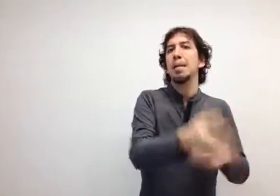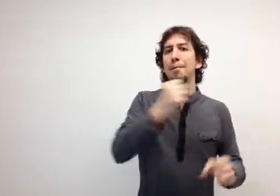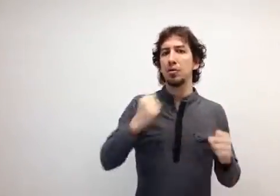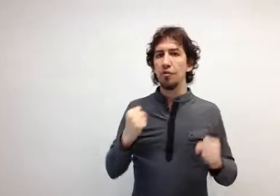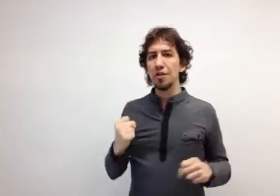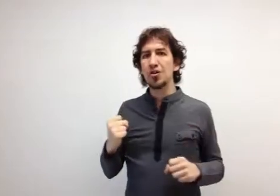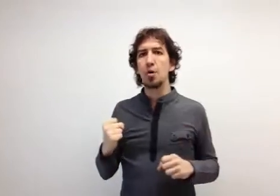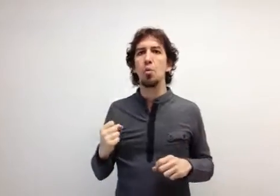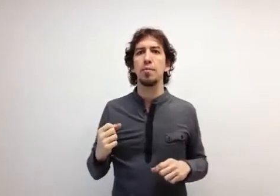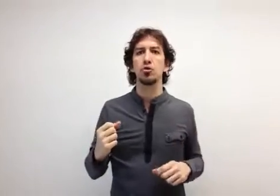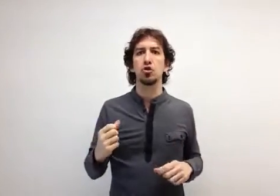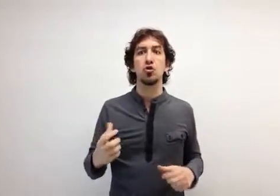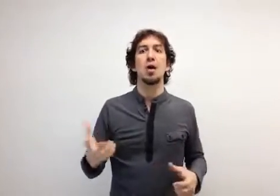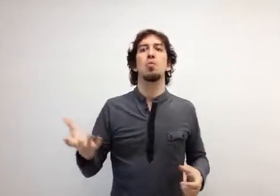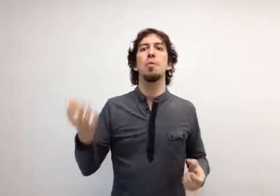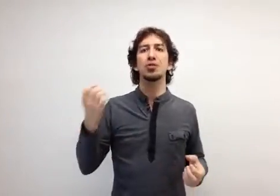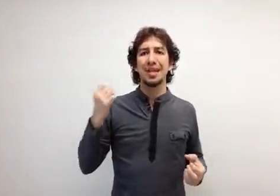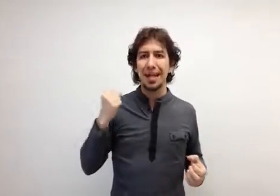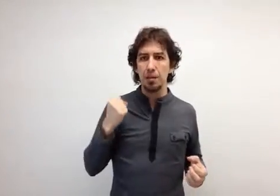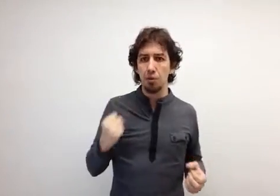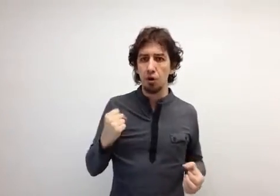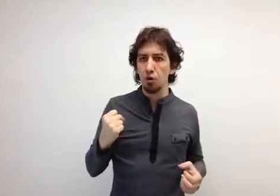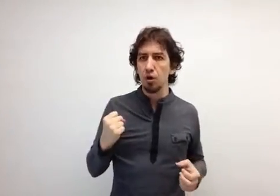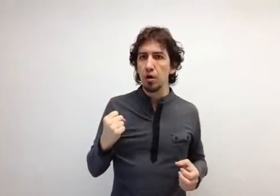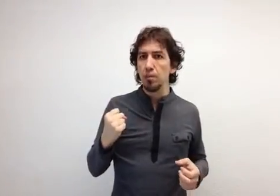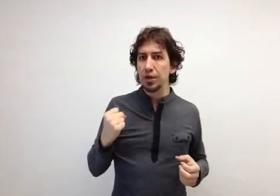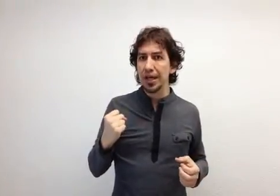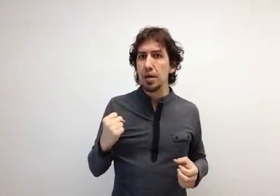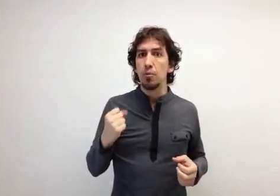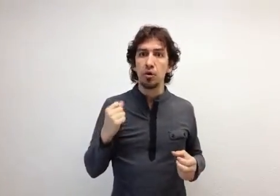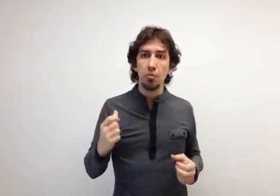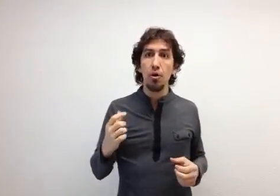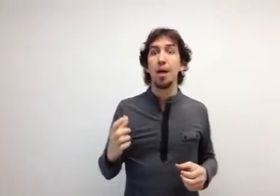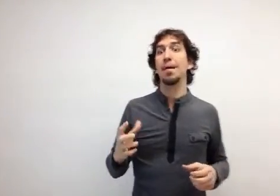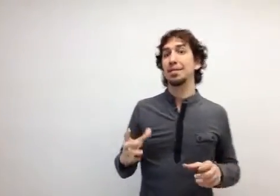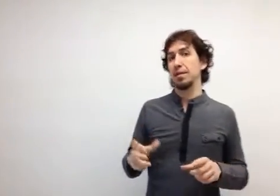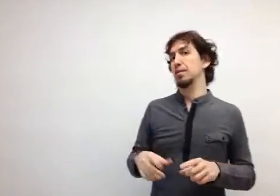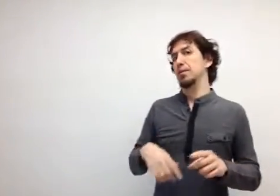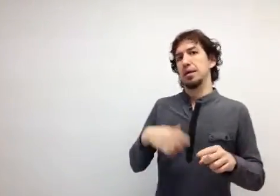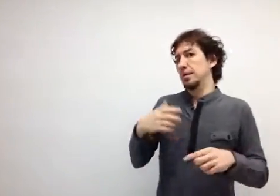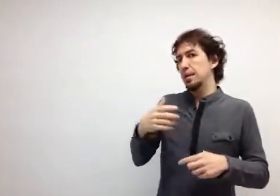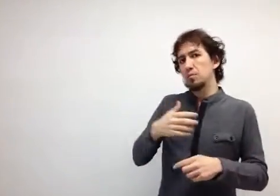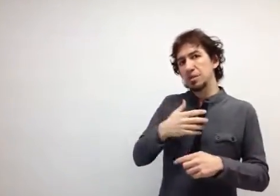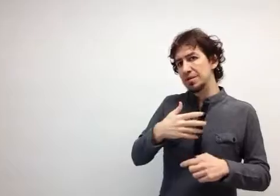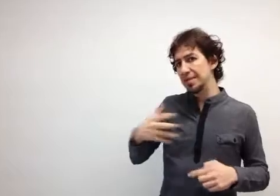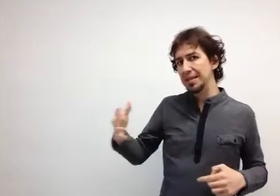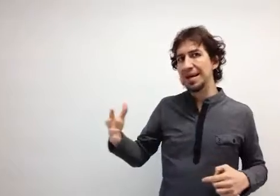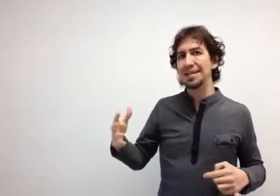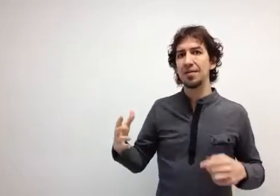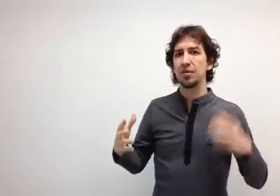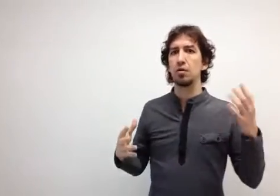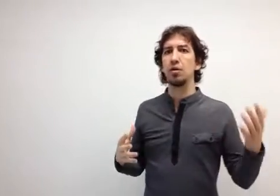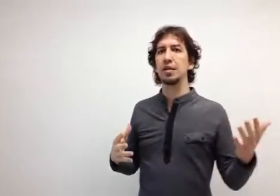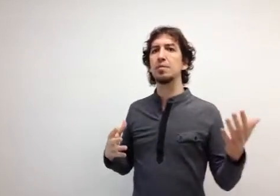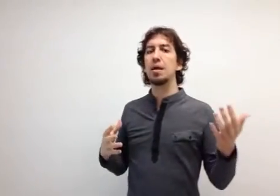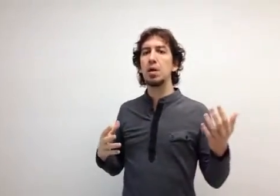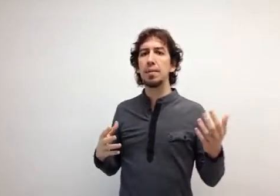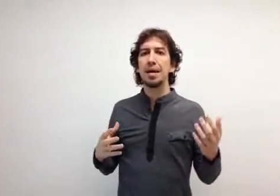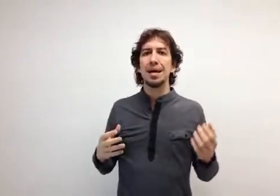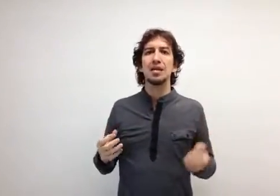¿Pero dónde nos la jugamos? Nos la jugamos en el blog. ¿Por qué? Porque un blog, aparte de tener mucha más facilidad de tráfico que lo que tiene una web, es